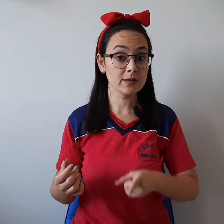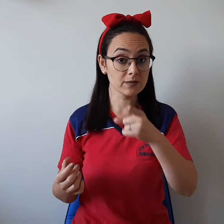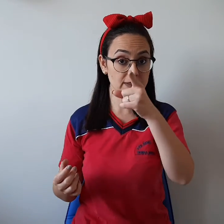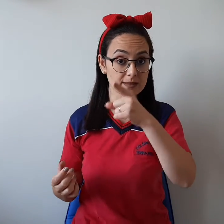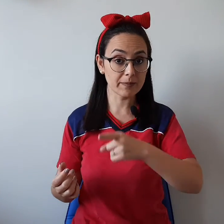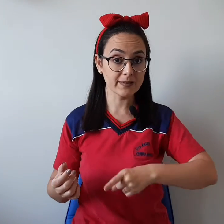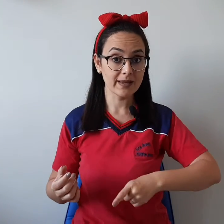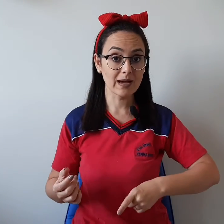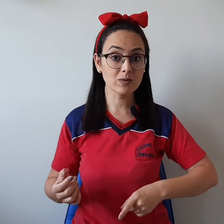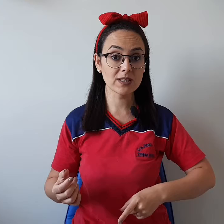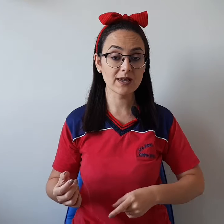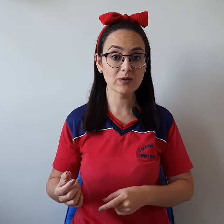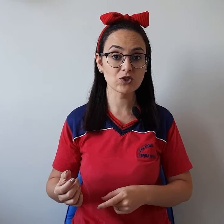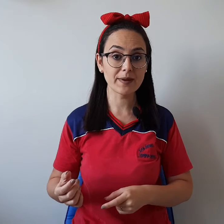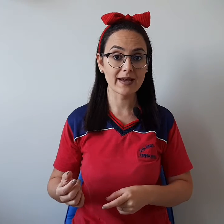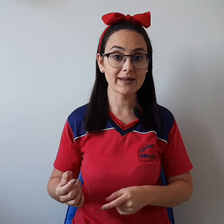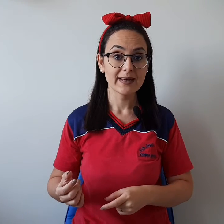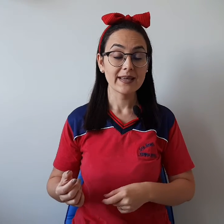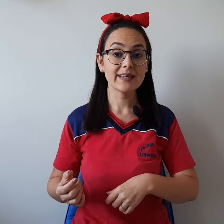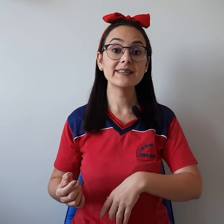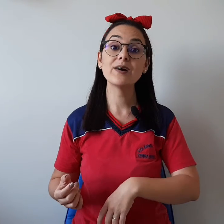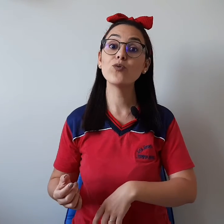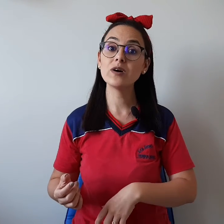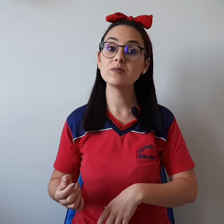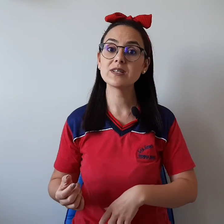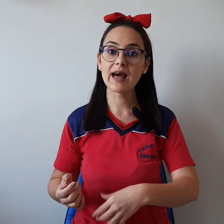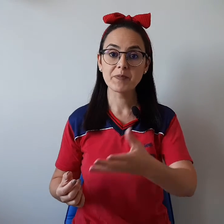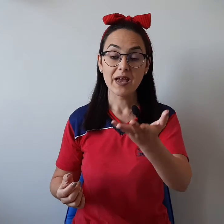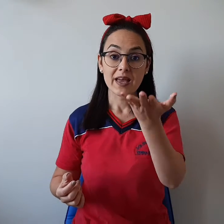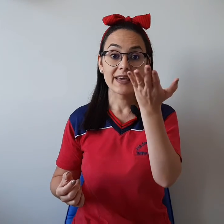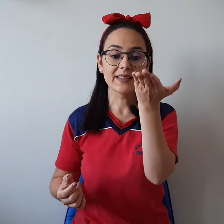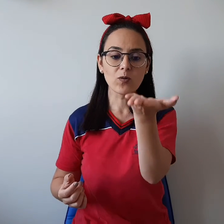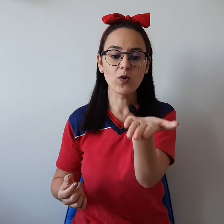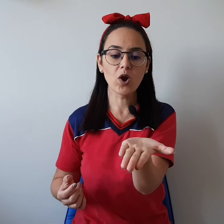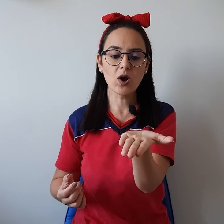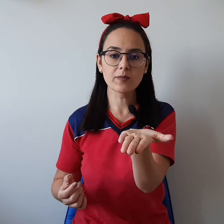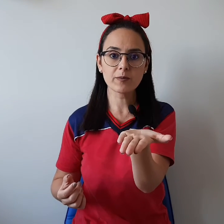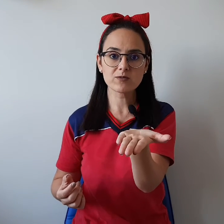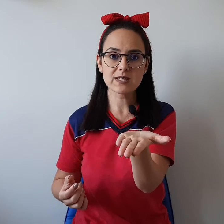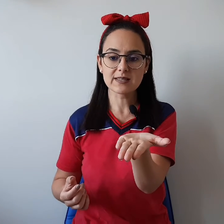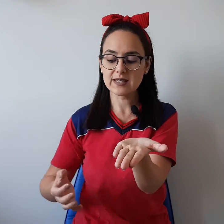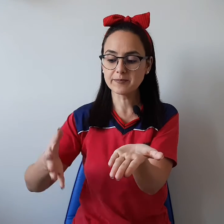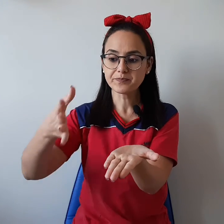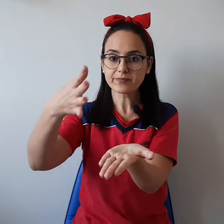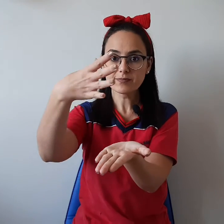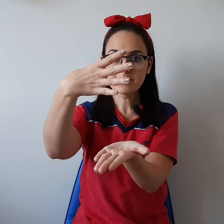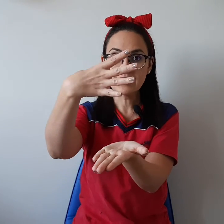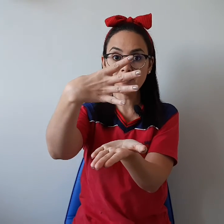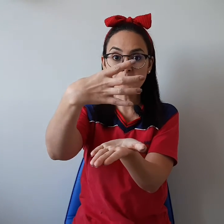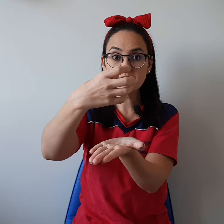ver se vocês aprendem a musiquinha da Tia Maiara. Então, vamos lá! Então, coloco uma mãozinha assim e vamos